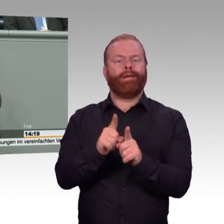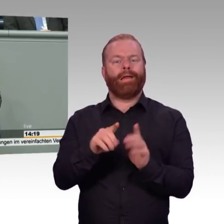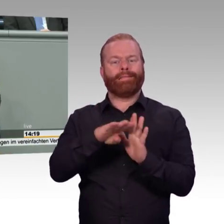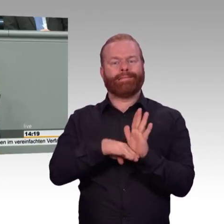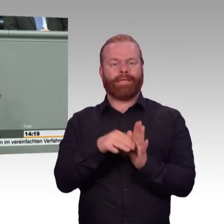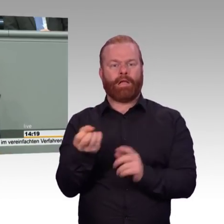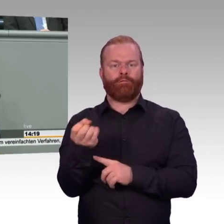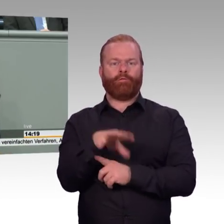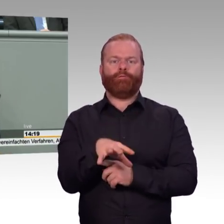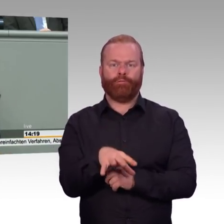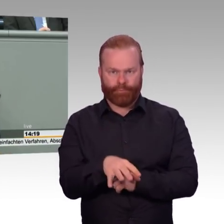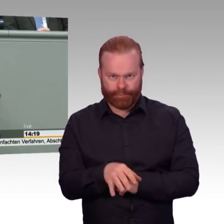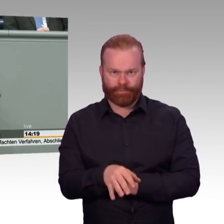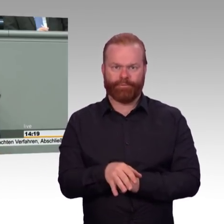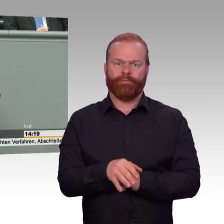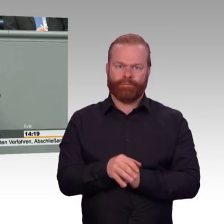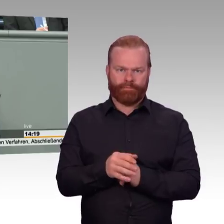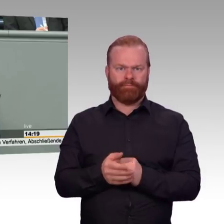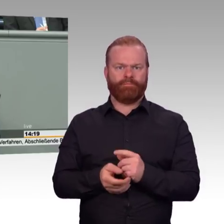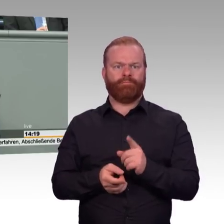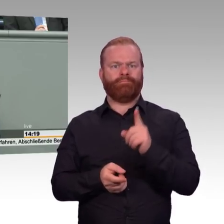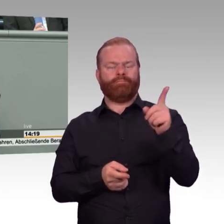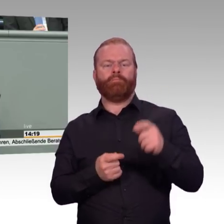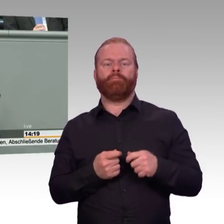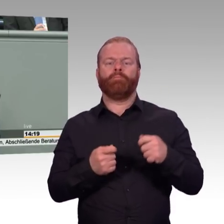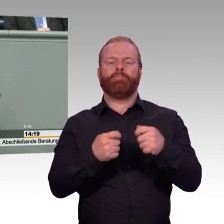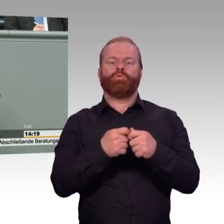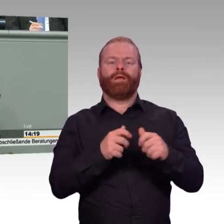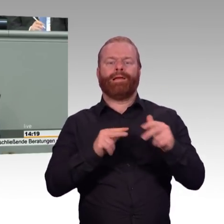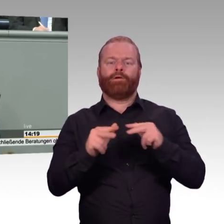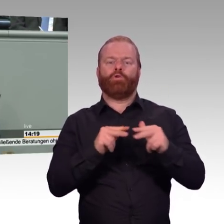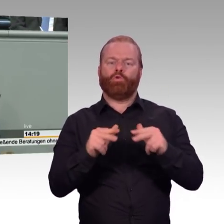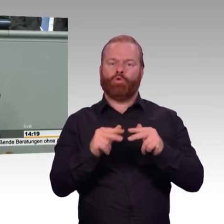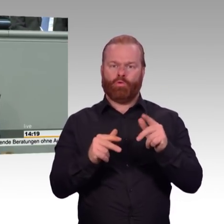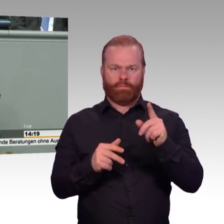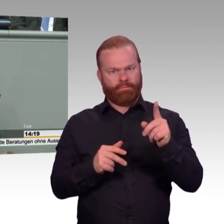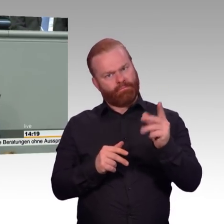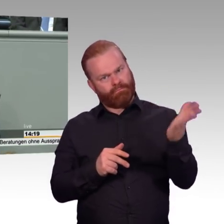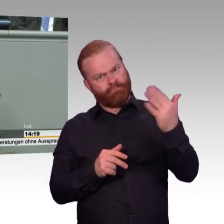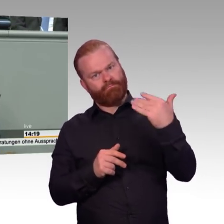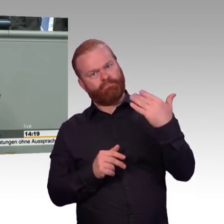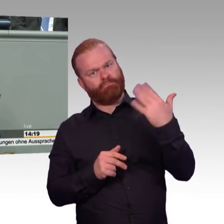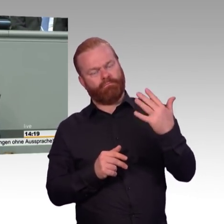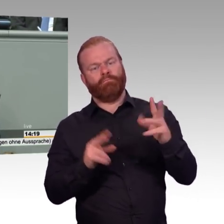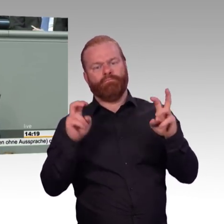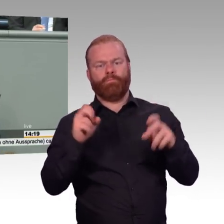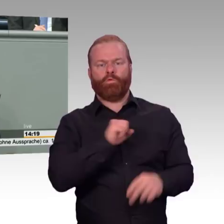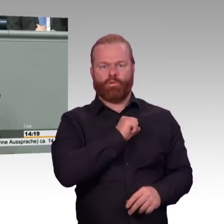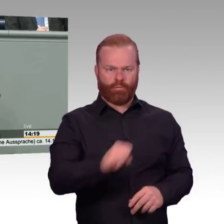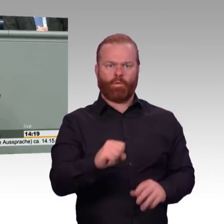habe ich gelesen, aber es ist ein Sofortprogramm, was bis 2022 hinterher zu wirken hat. Also es ist, finde ich, man sollte jetzt hier nicht